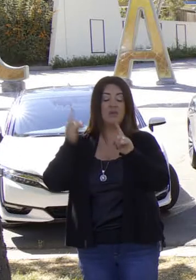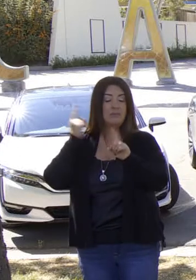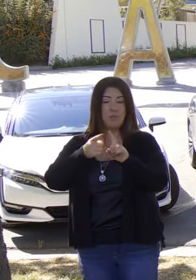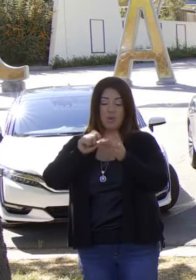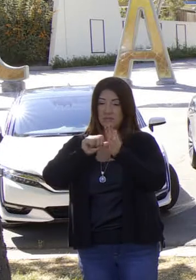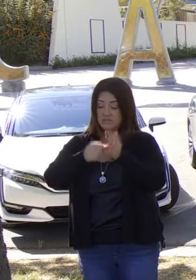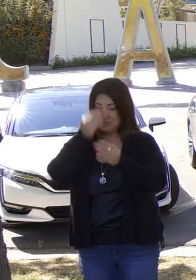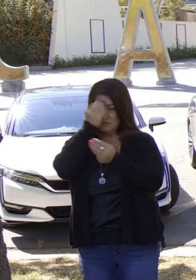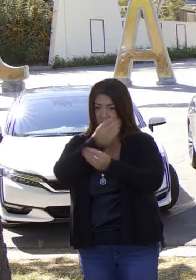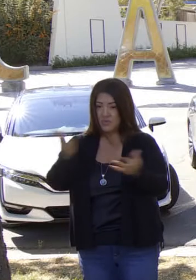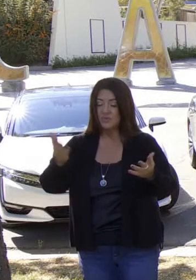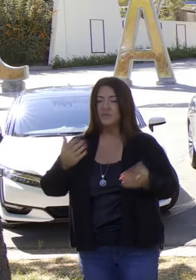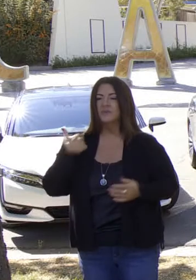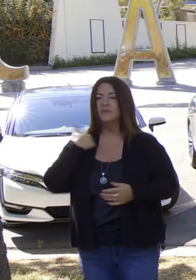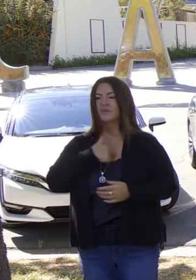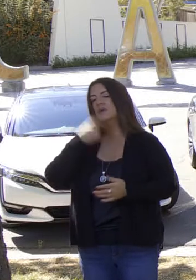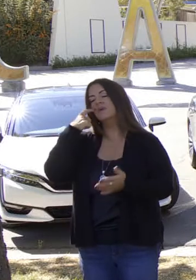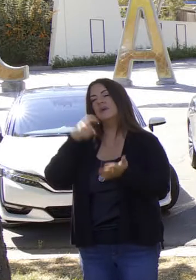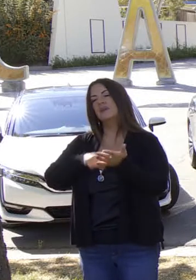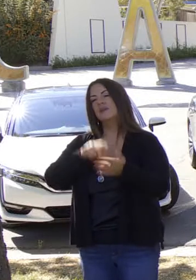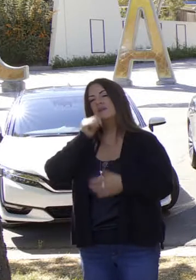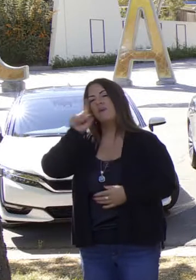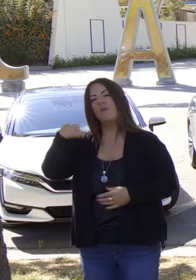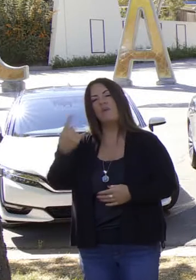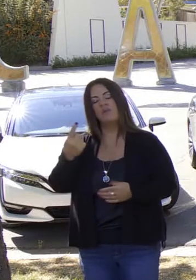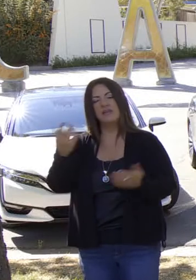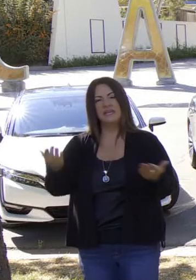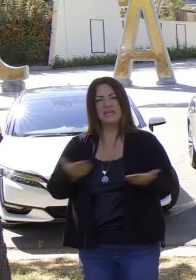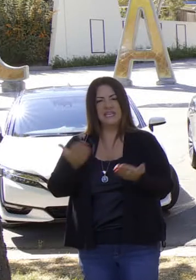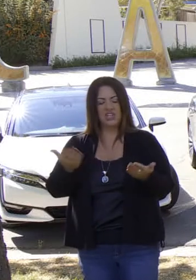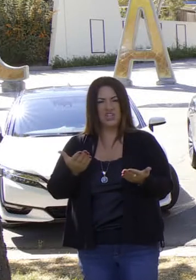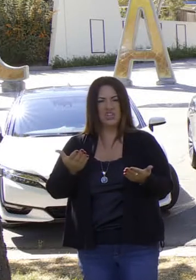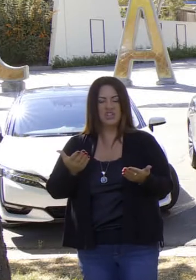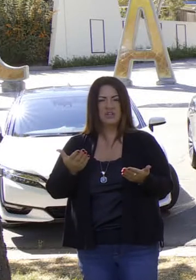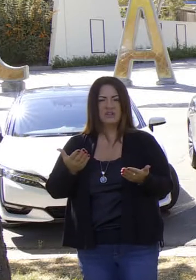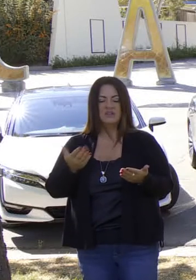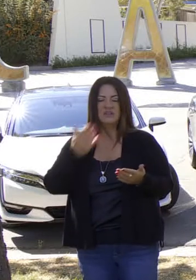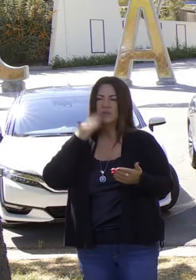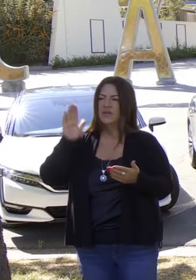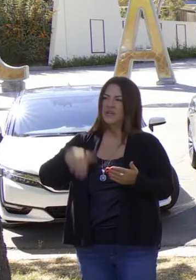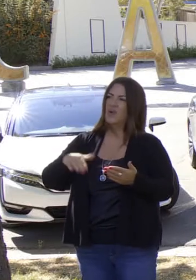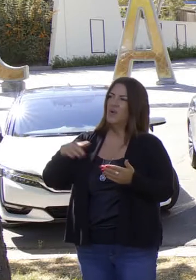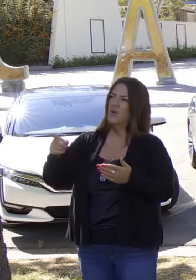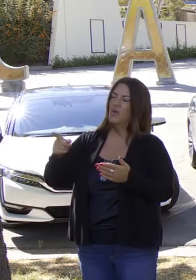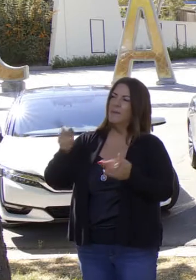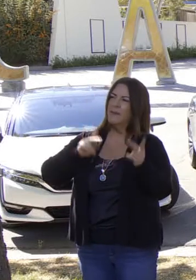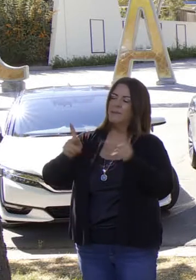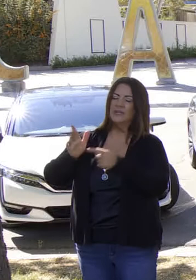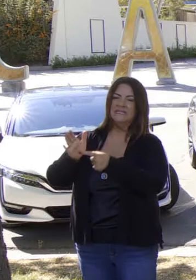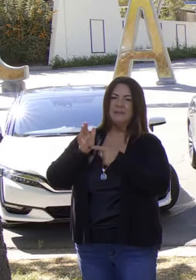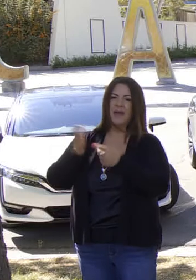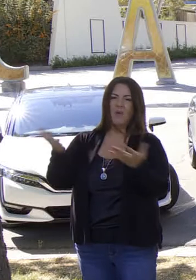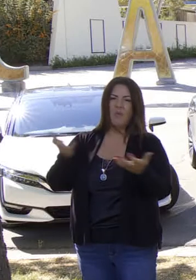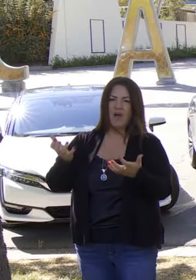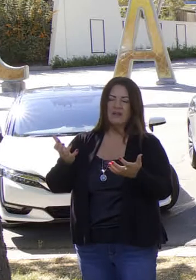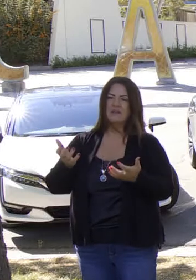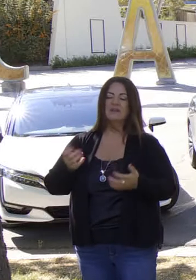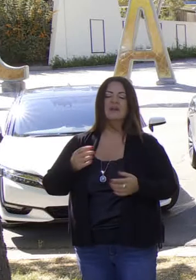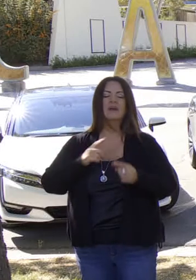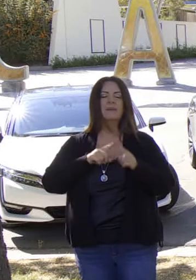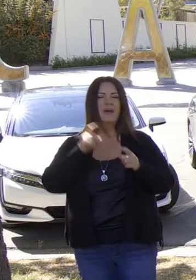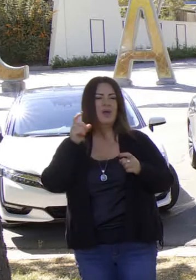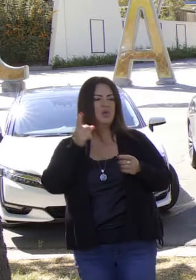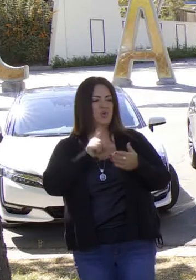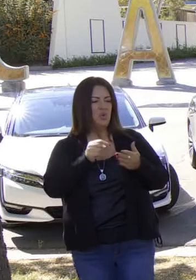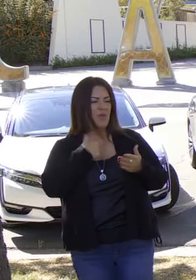ejecutiva. Último punto, reconocemos también que no solo se trata de demanda, aunque la demanda es fundamental. También tenemos